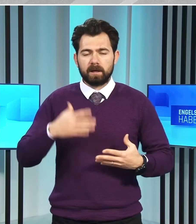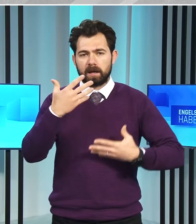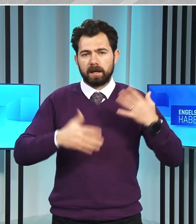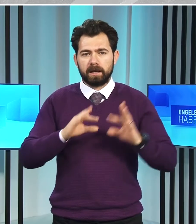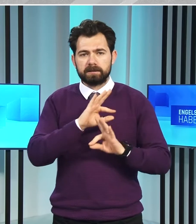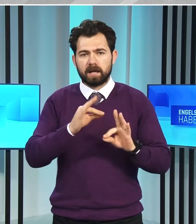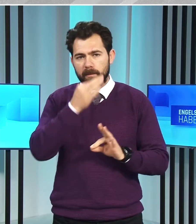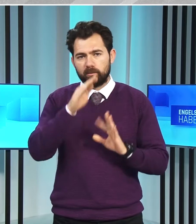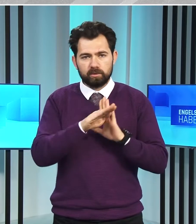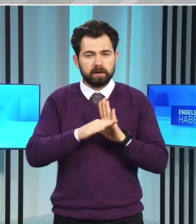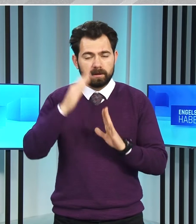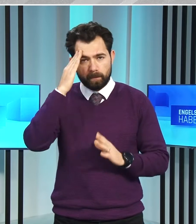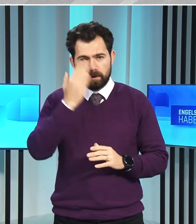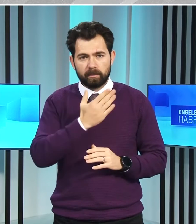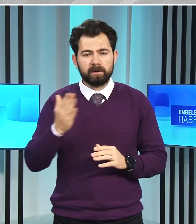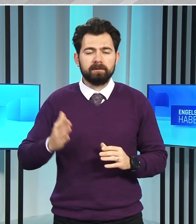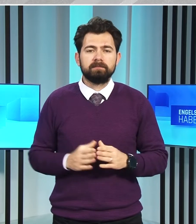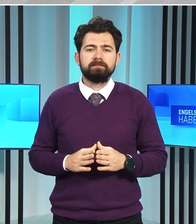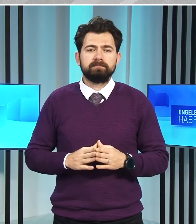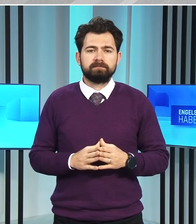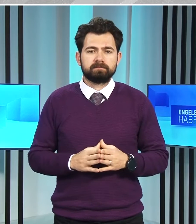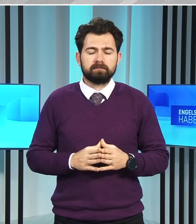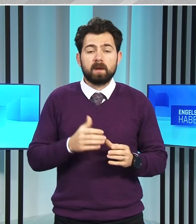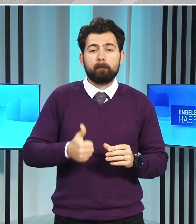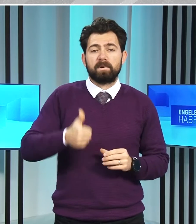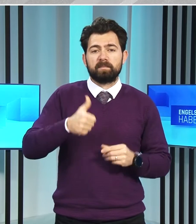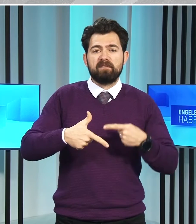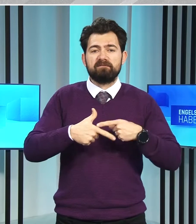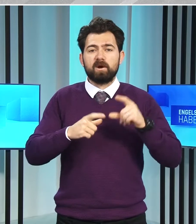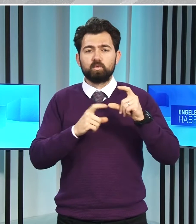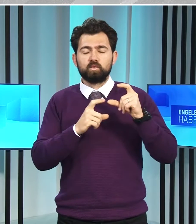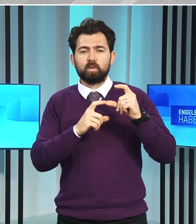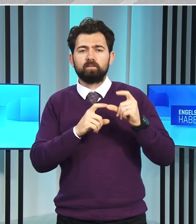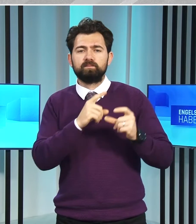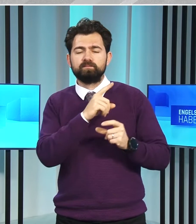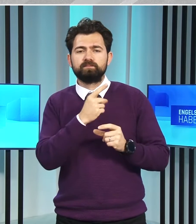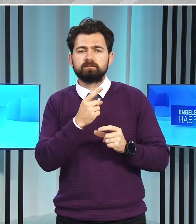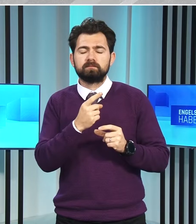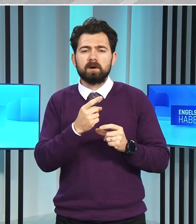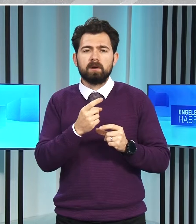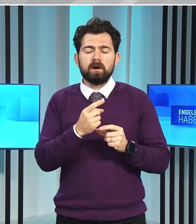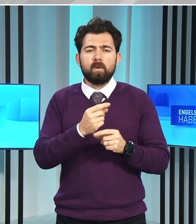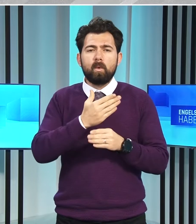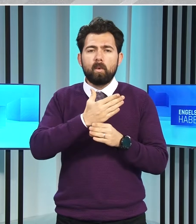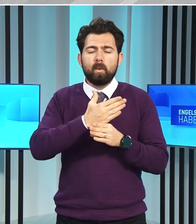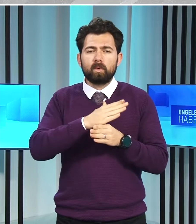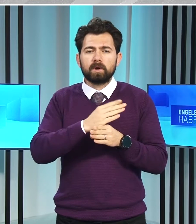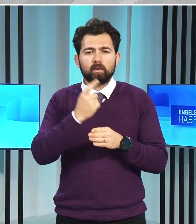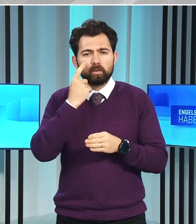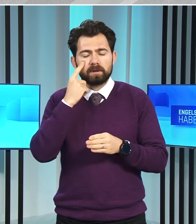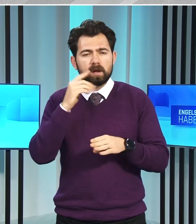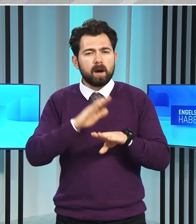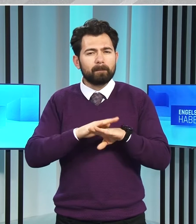Engelsiz Haber Bülteni'nden merhaba. Başbakan Faiz Sucuoğlu kabinede yapmak